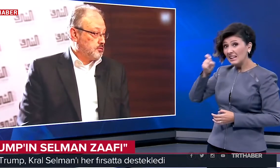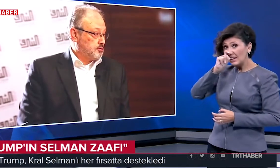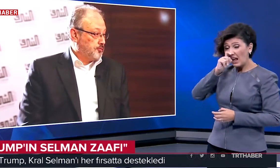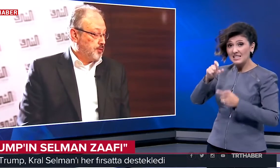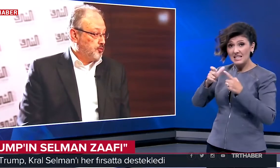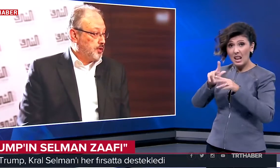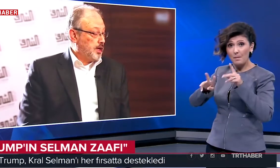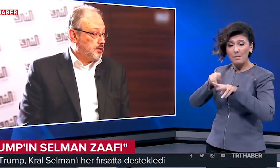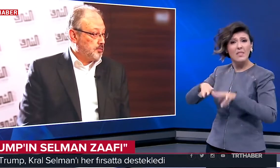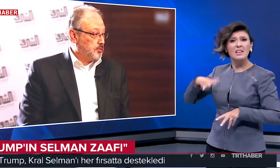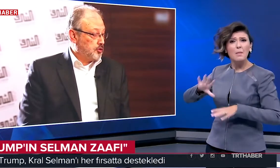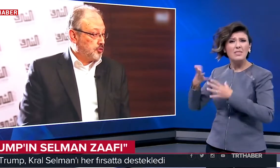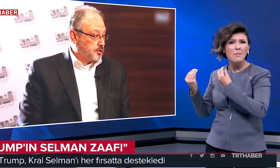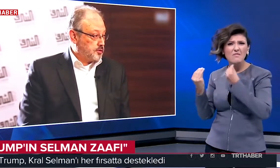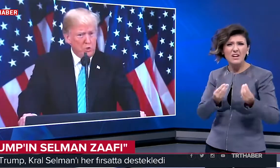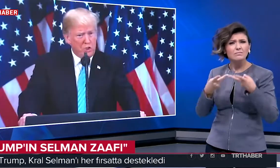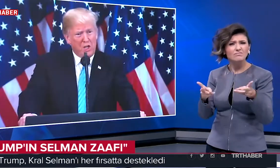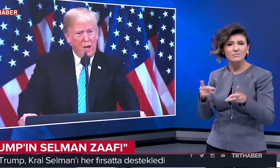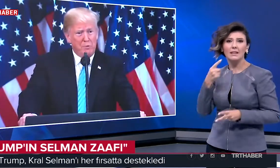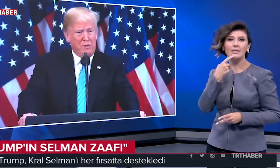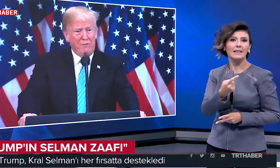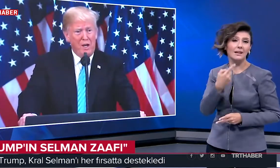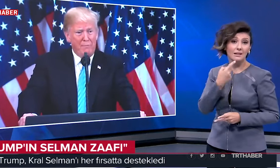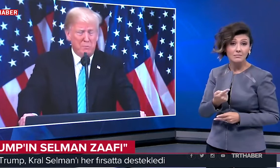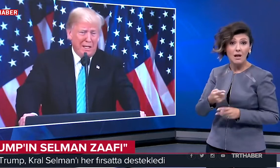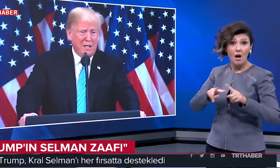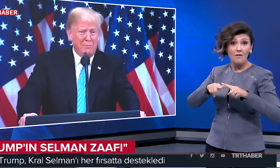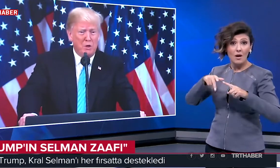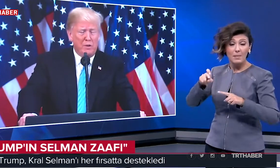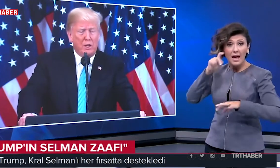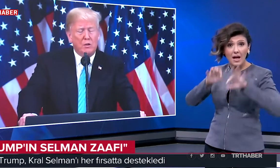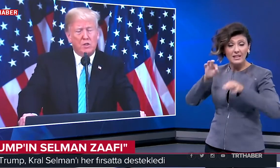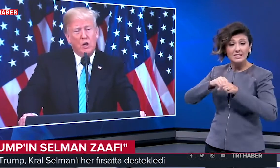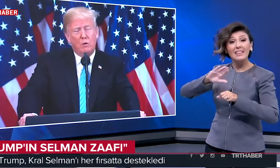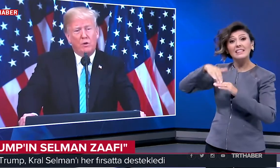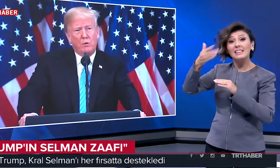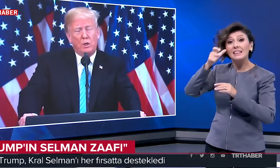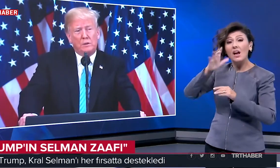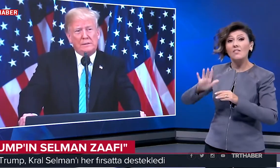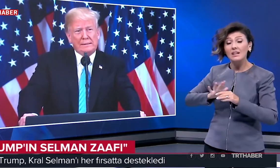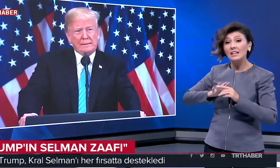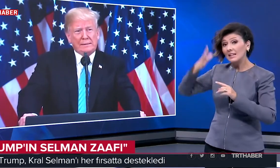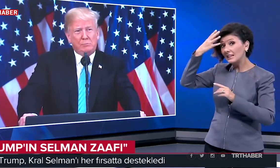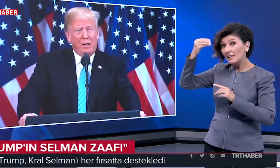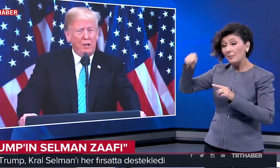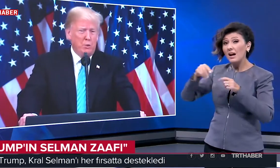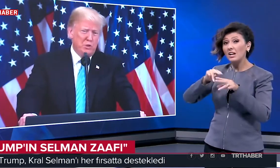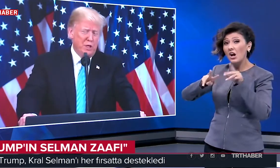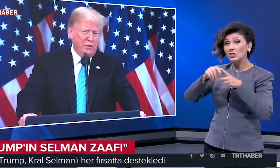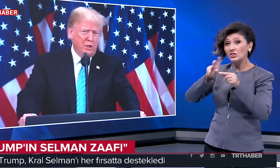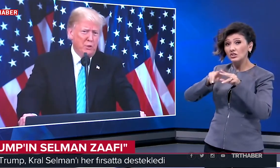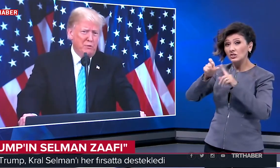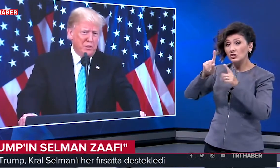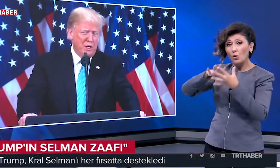yapabileceğine dair inanç verdiği yorumu yapıldı. AFP'nin analizinde dikkat çeken bir diğer hususta, Trump'ın Kaşıkçı olayıyla ilgili